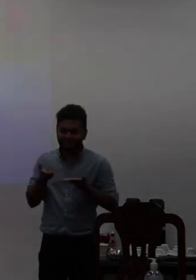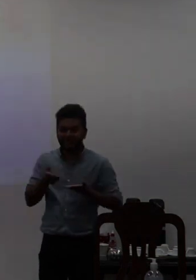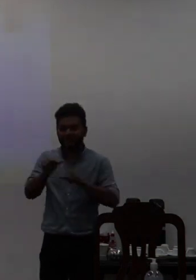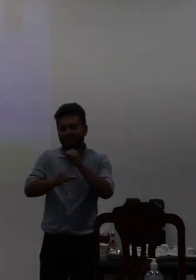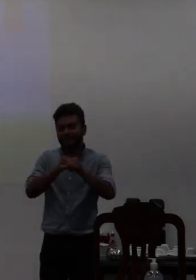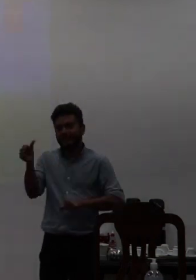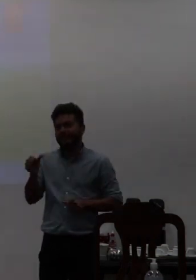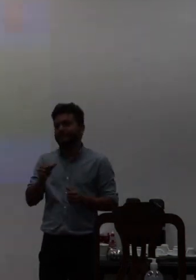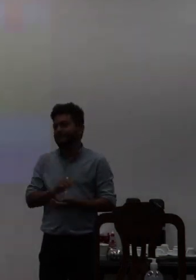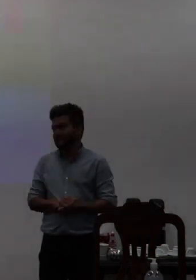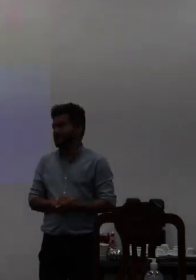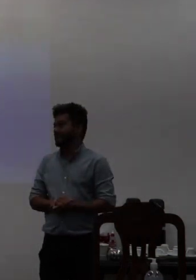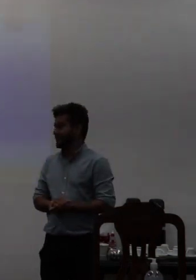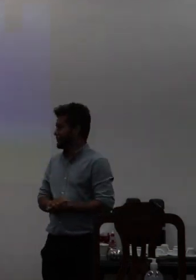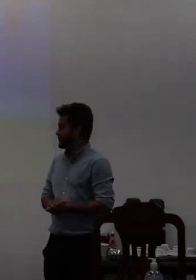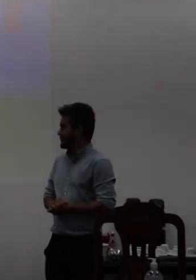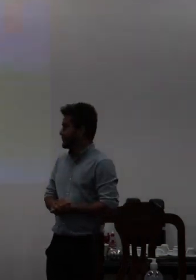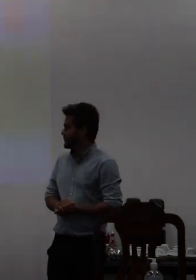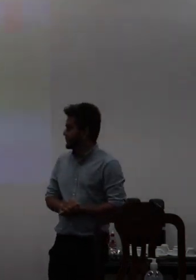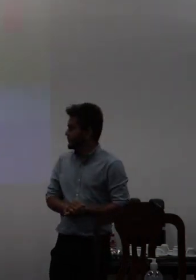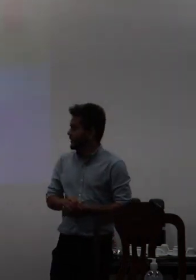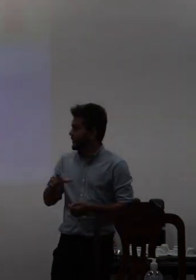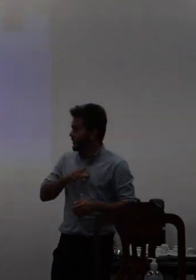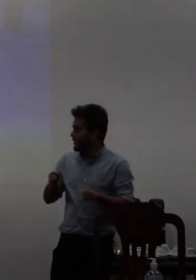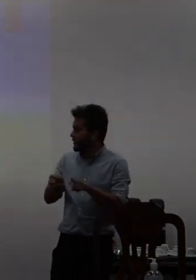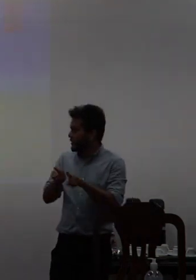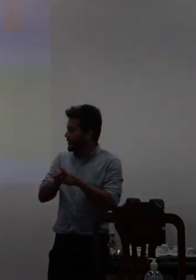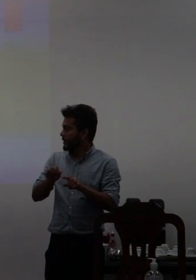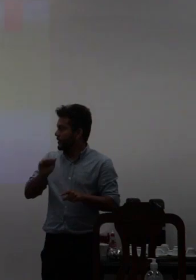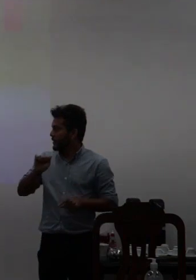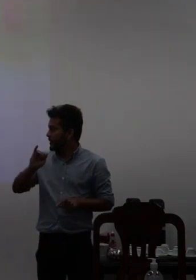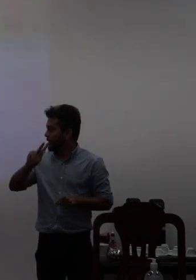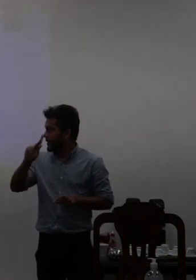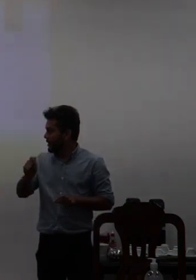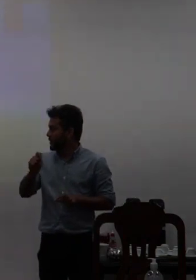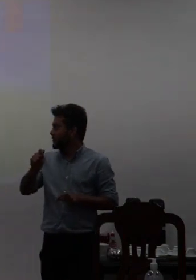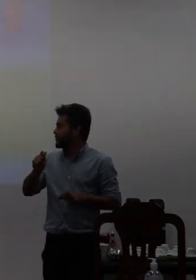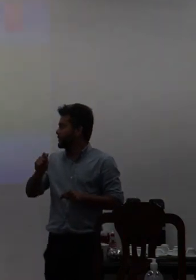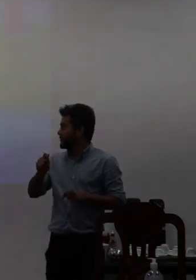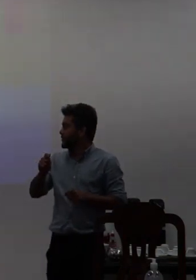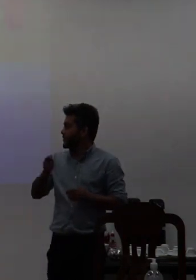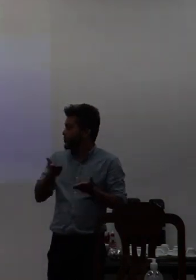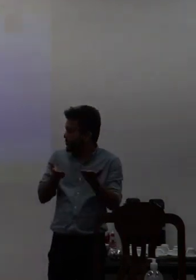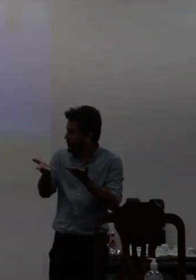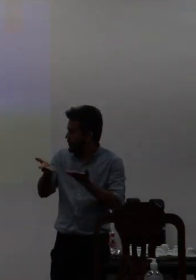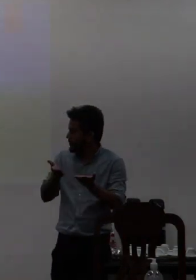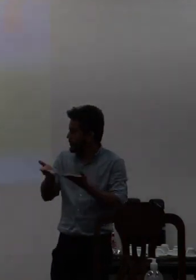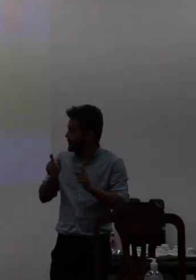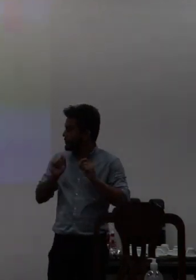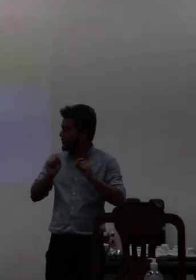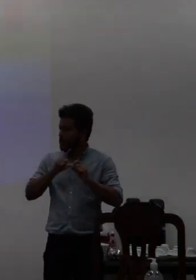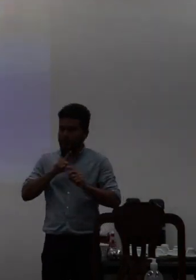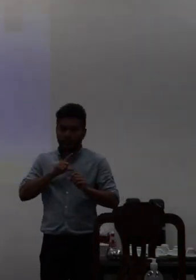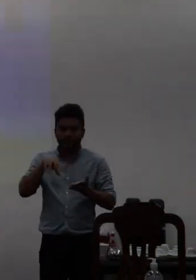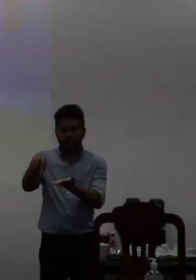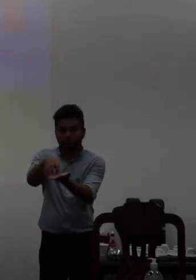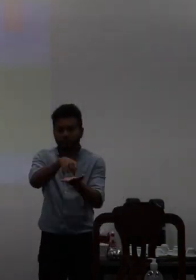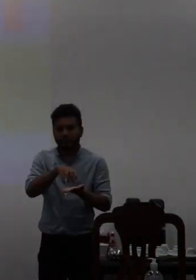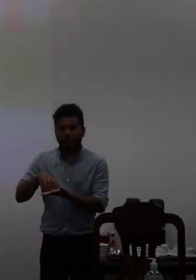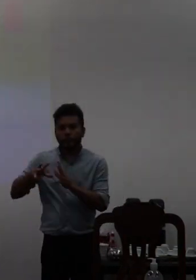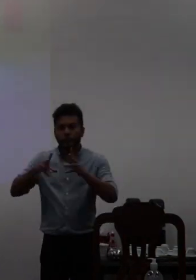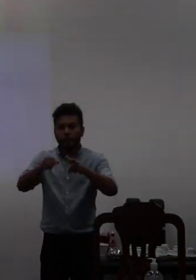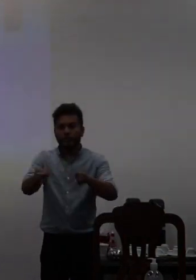disponibilizamos um novo índice foi as ilhas de atendimento e 12 centros de ensino e na